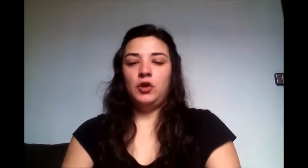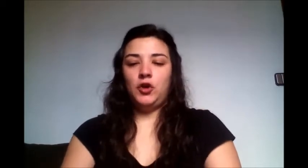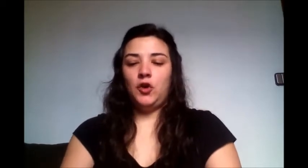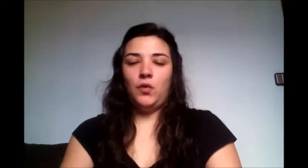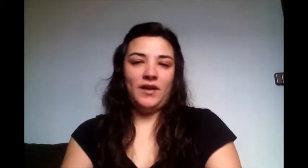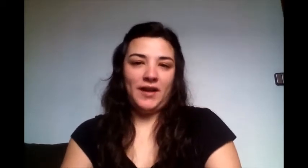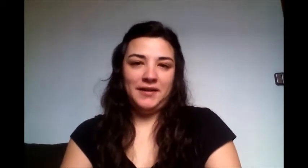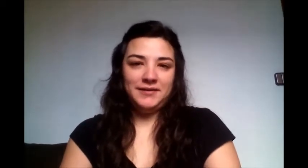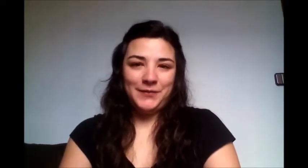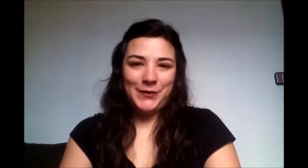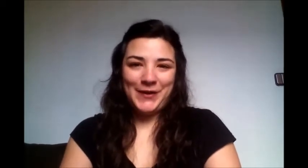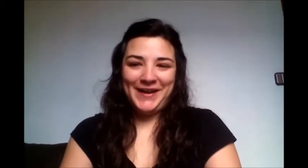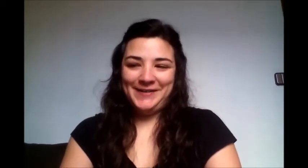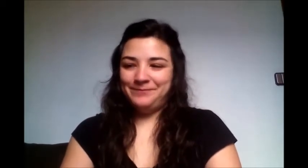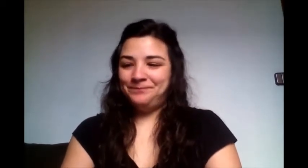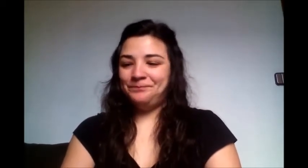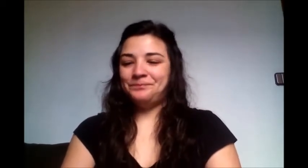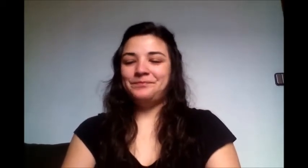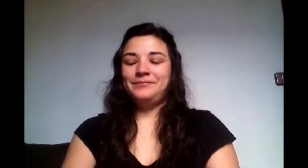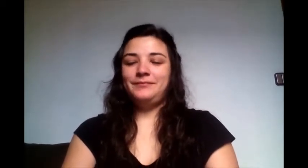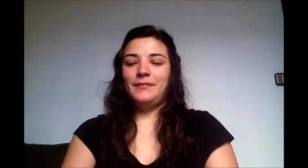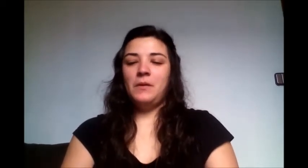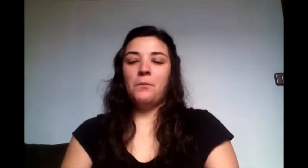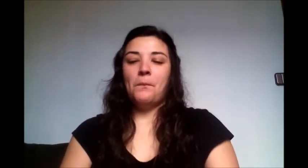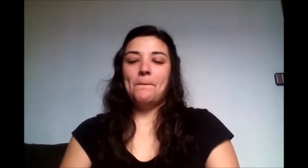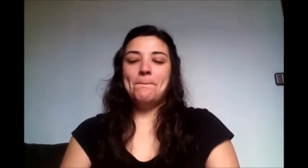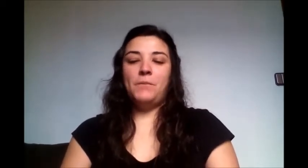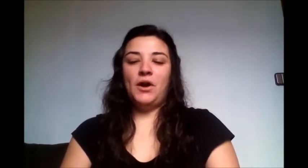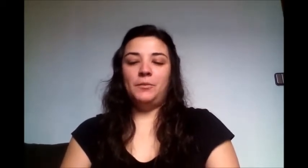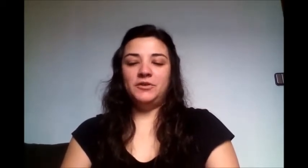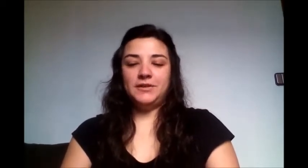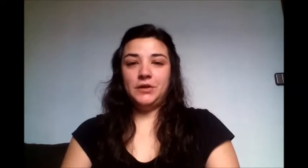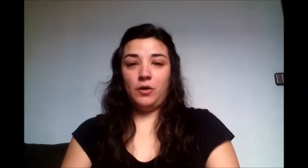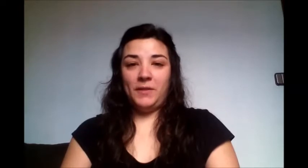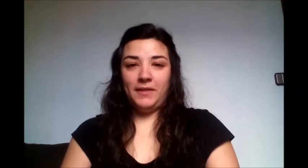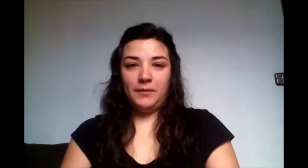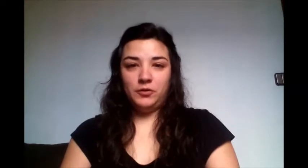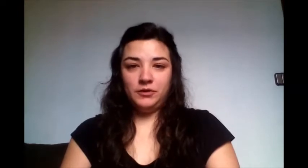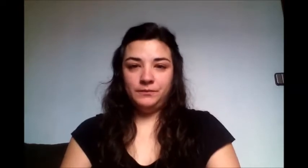Y os lo guardáis, ¿ok? Bueno, pues comenzamos.